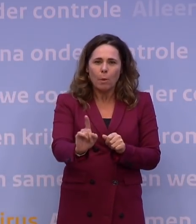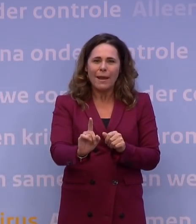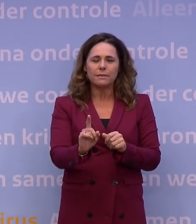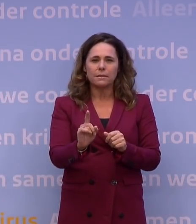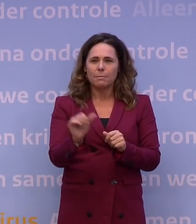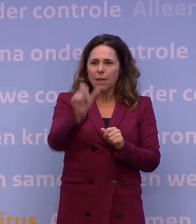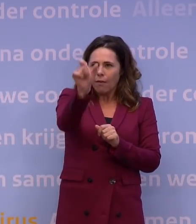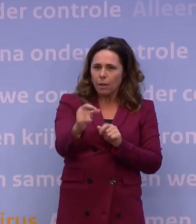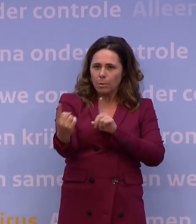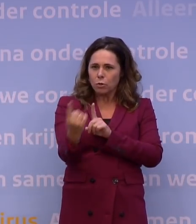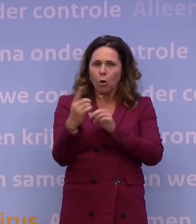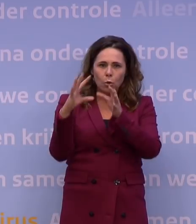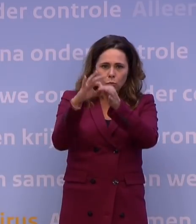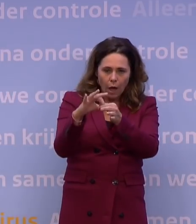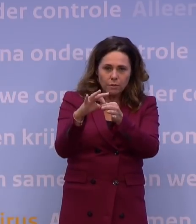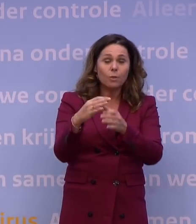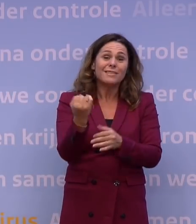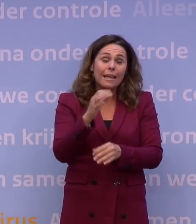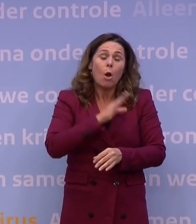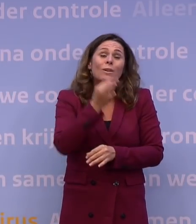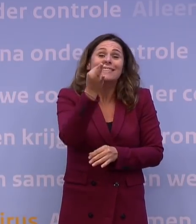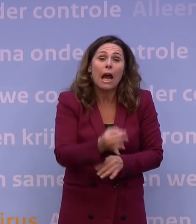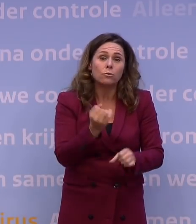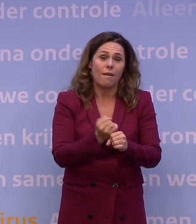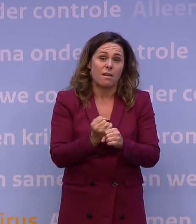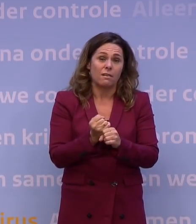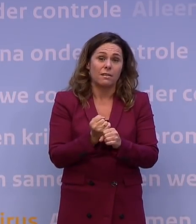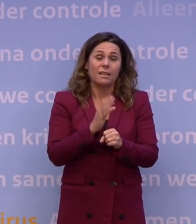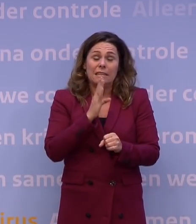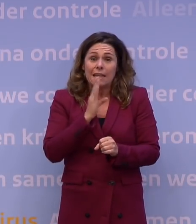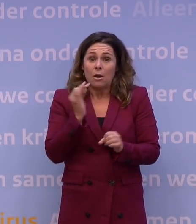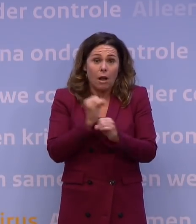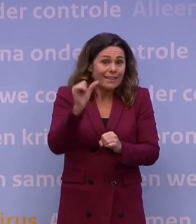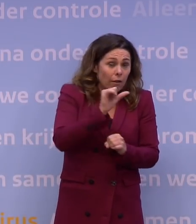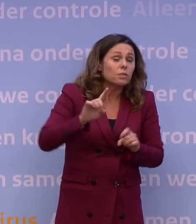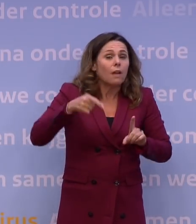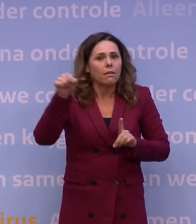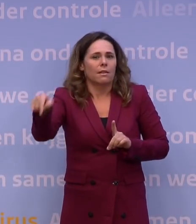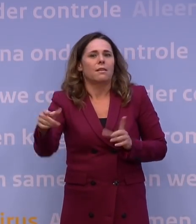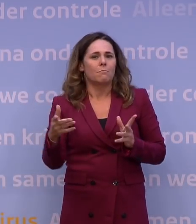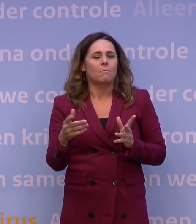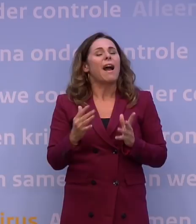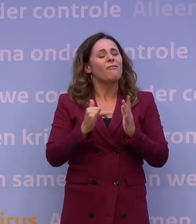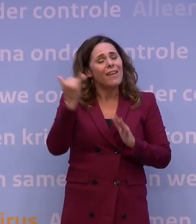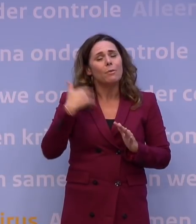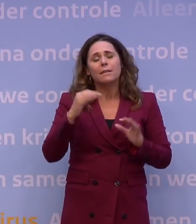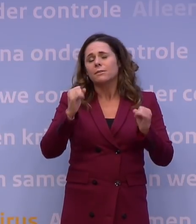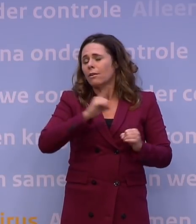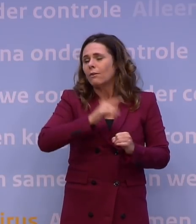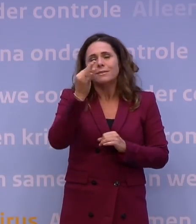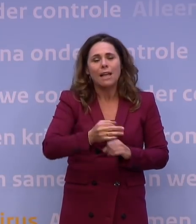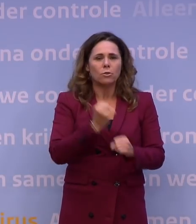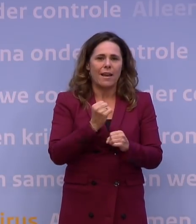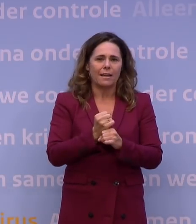anderen gewoon afneemt, daarom ook werk thuis, tenzij het echt niet anders kan. De buschauffeur kan niet thuiswerken, maar heel veel mensen kunnen wel thuiswerken. Ook de vragende